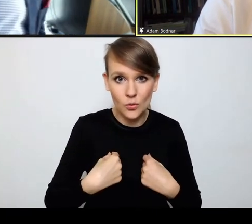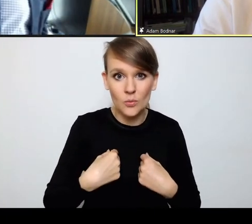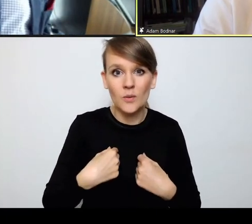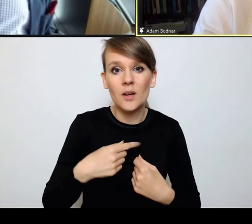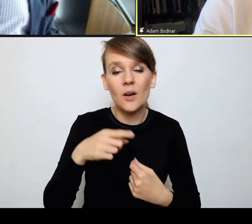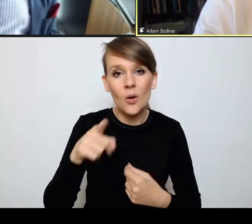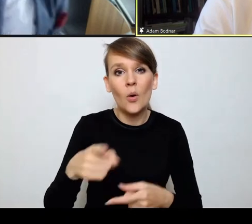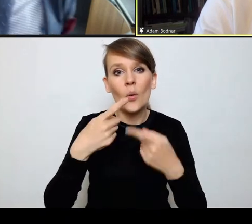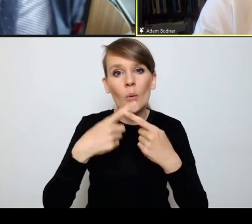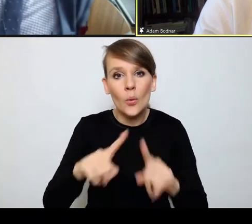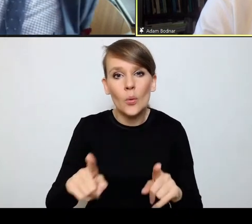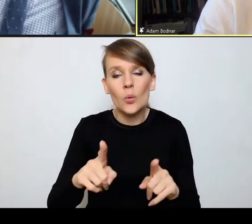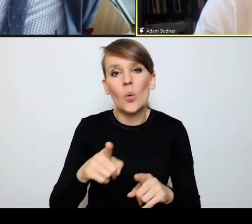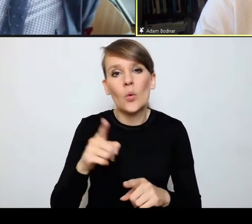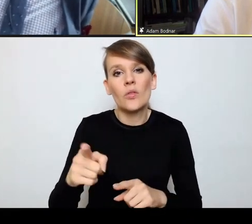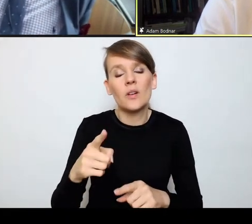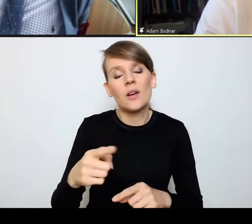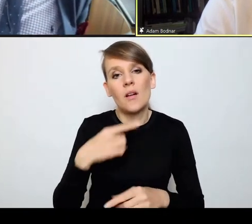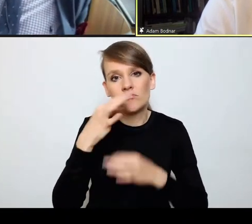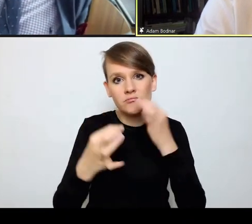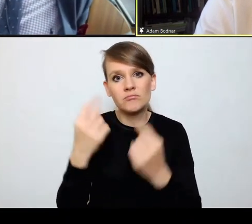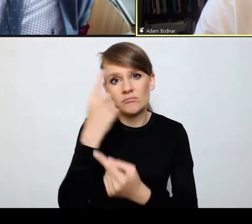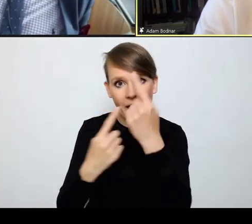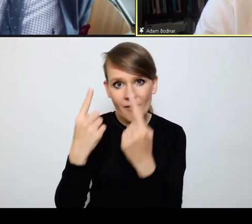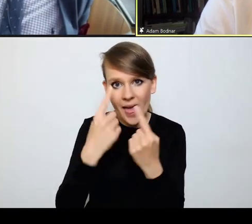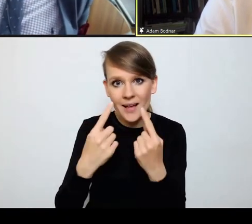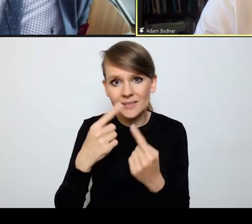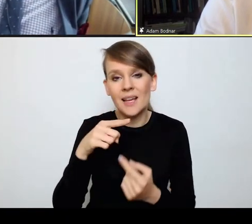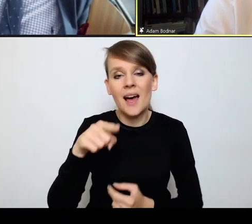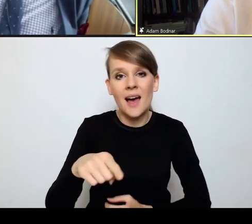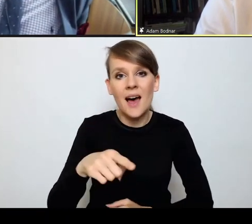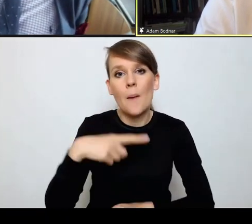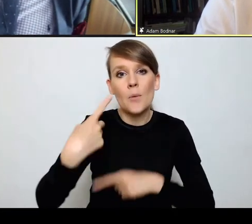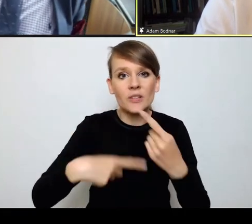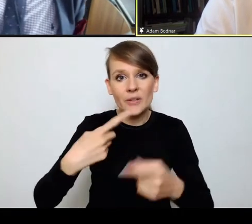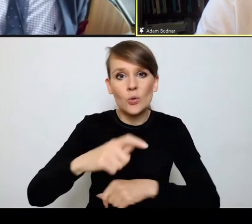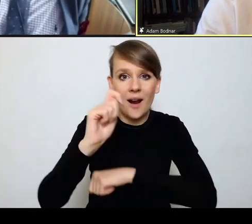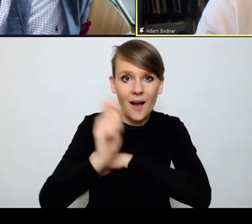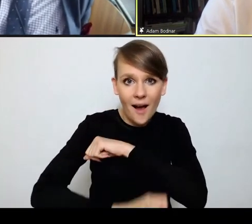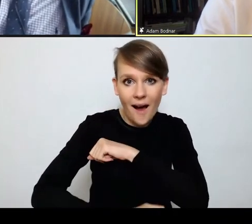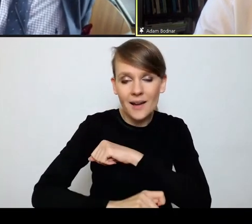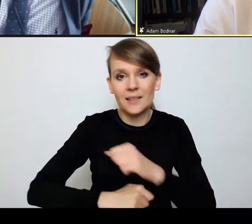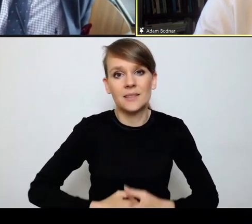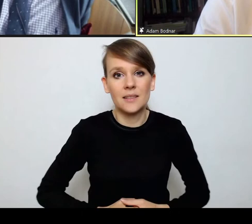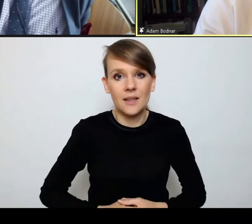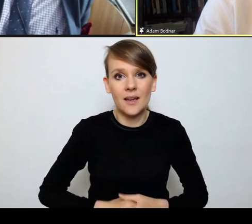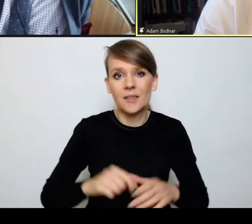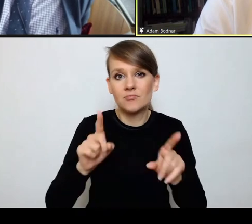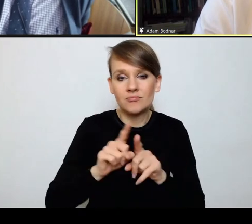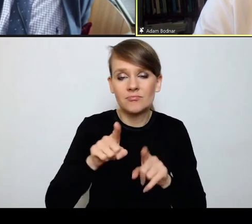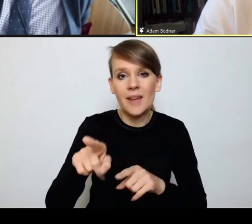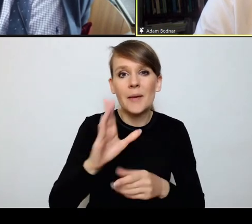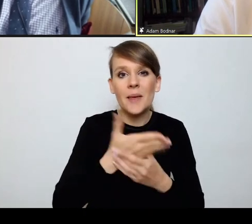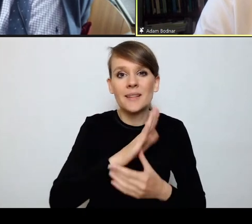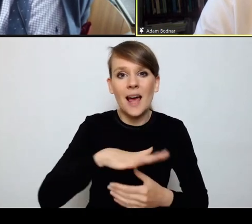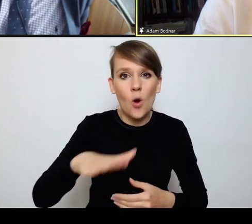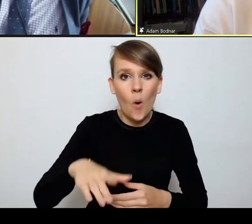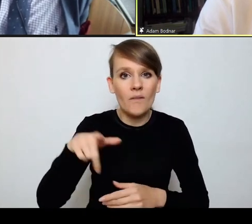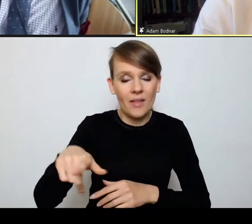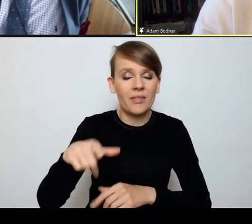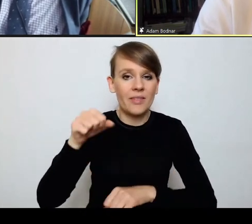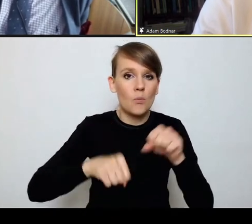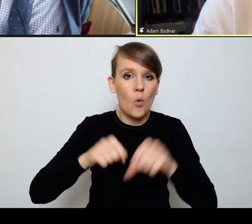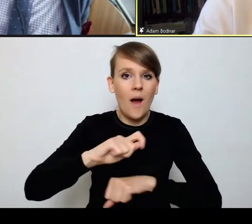takiego krótkiego stanowiska, refleksji na temat aspektów procedury karnej i funkcjonowania Międzynarodowego Trybunału Karnego.